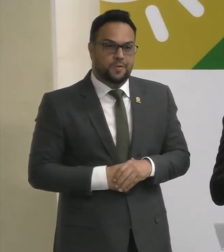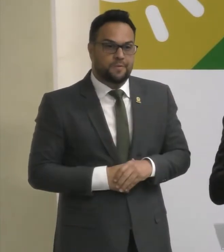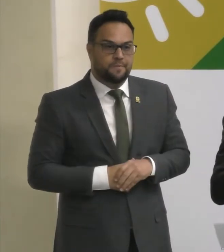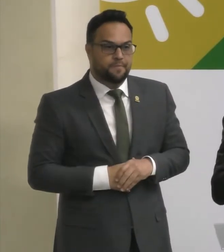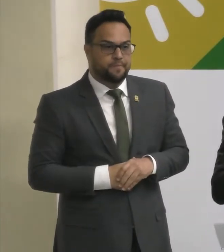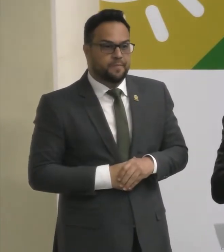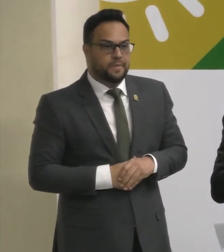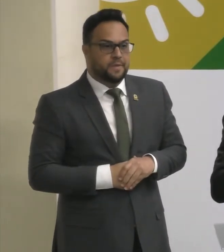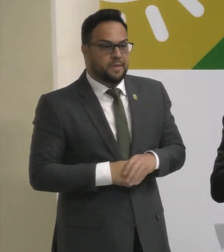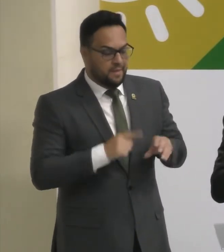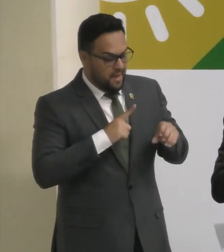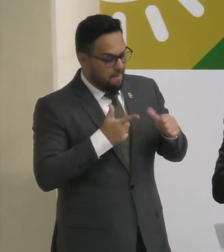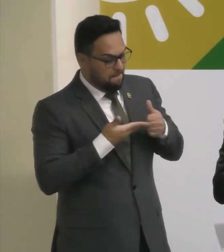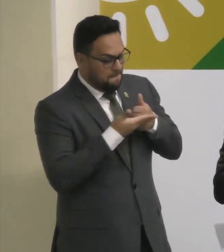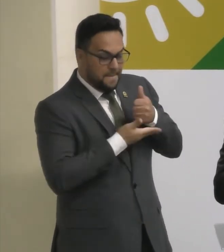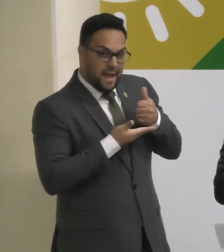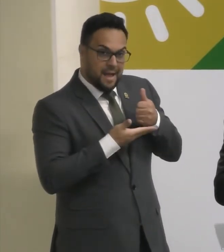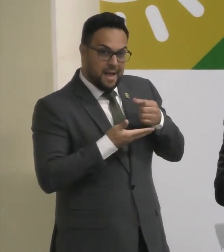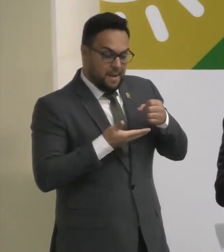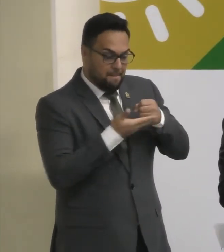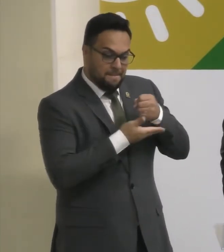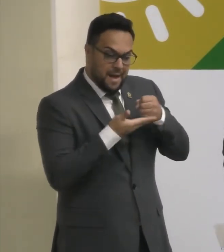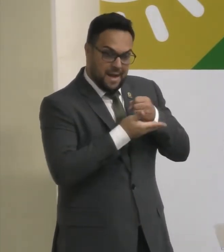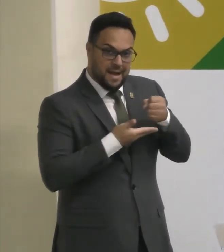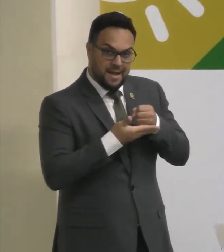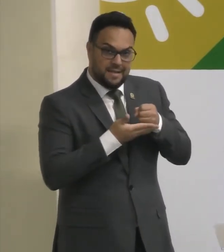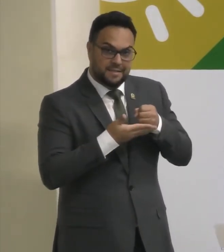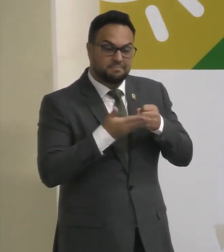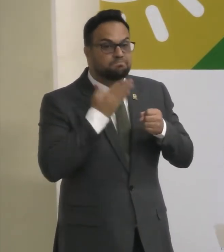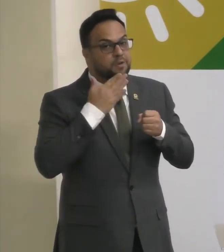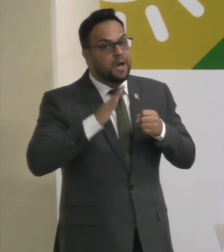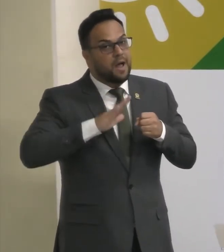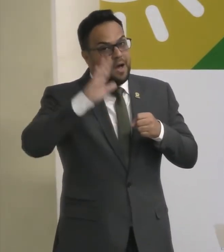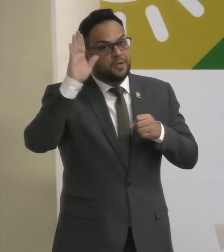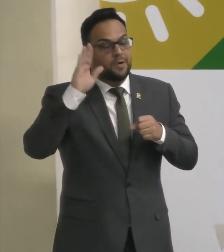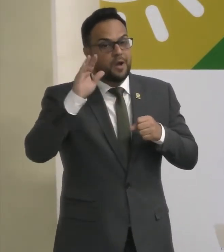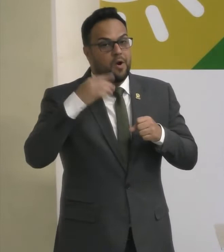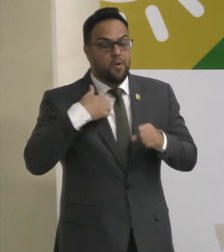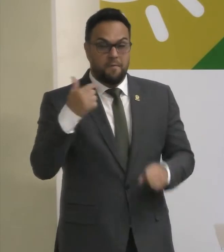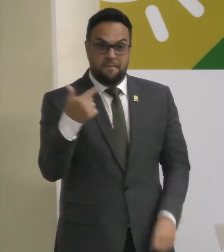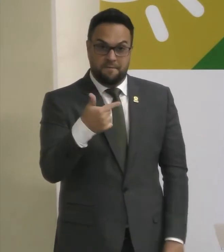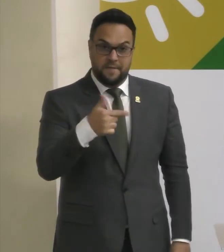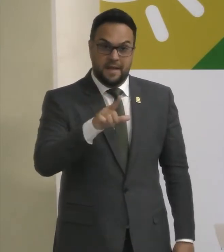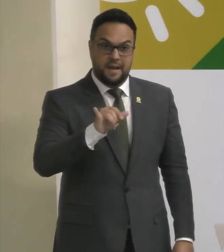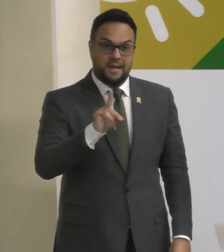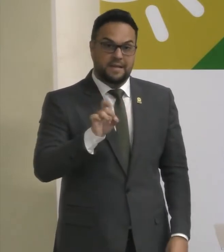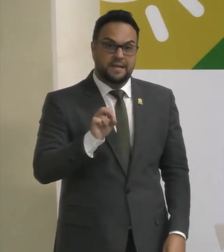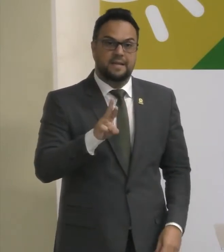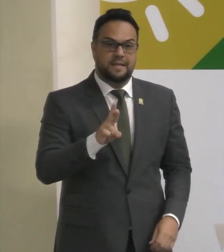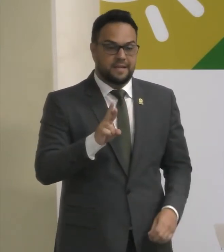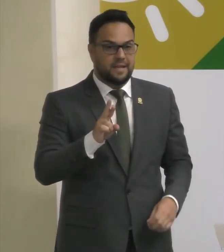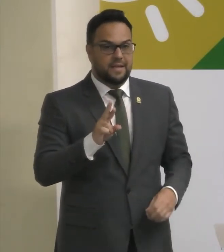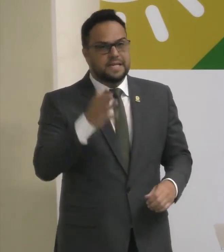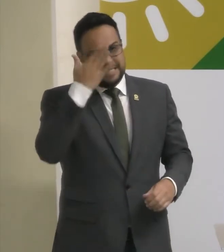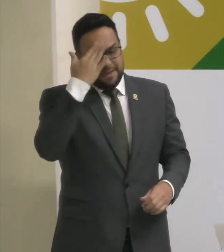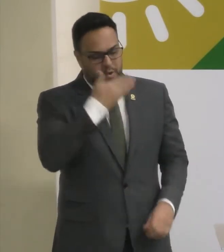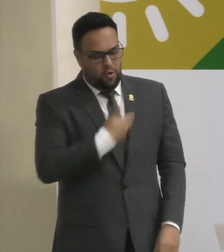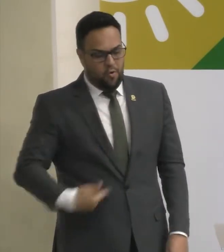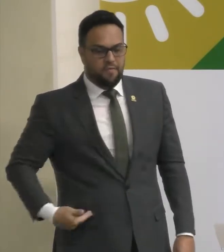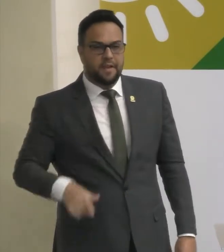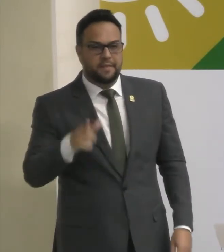base eleitoral No Congresso Nacional Como vice-líder Do governo Saber que esse governo Tem um olhar social